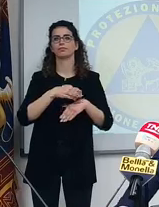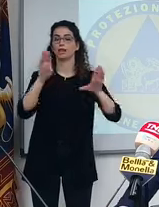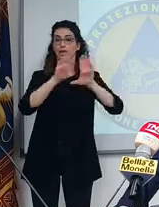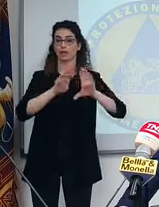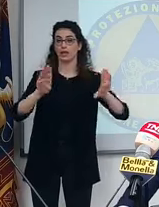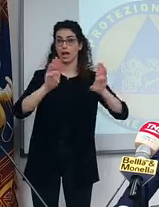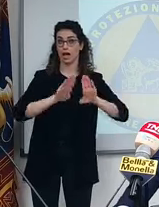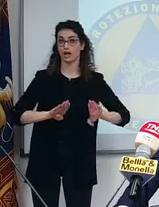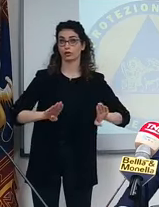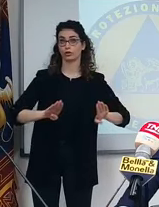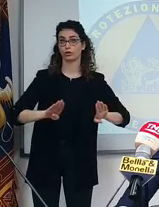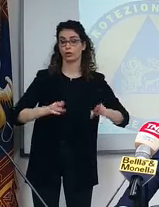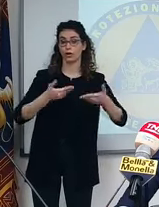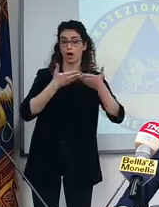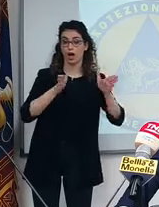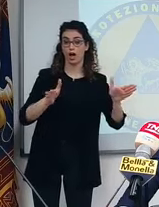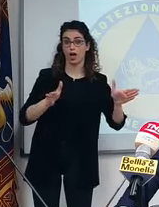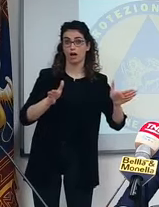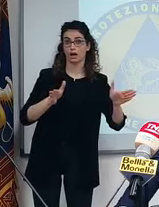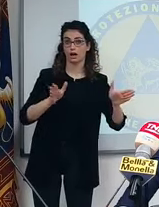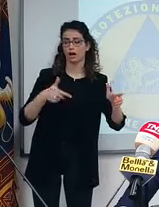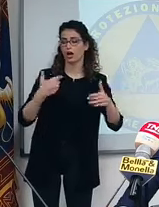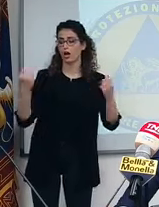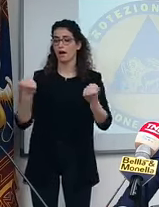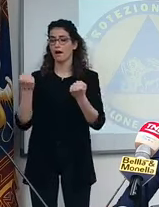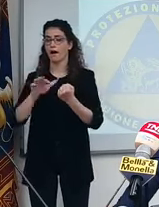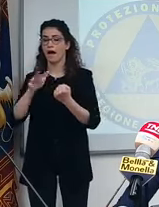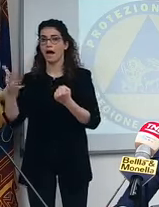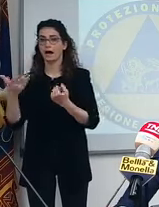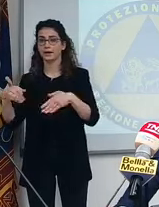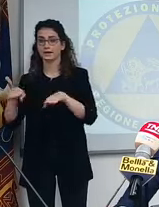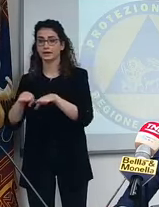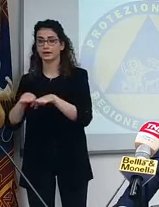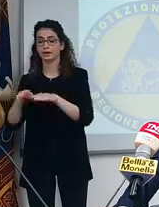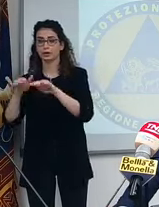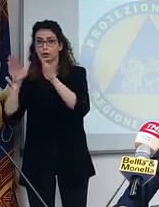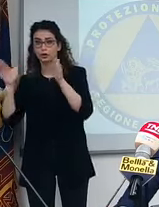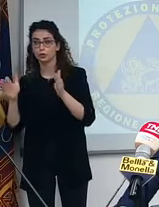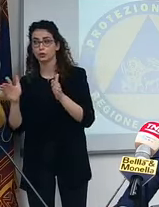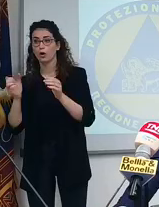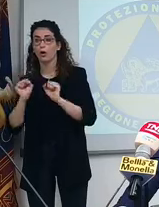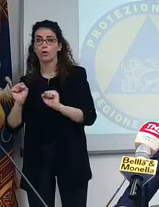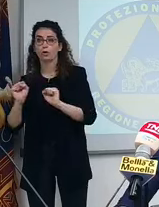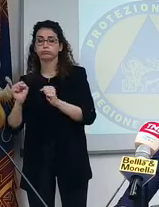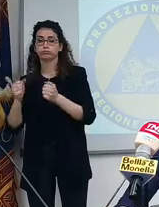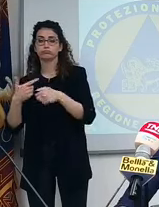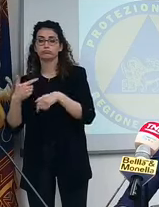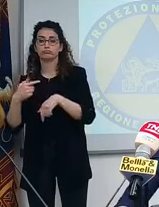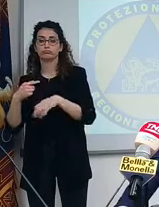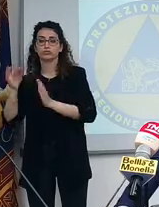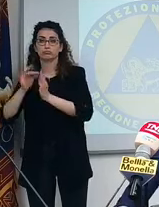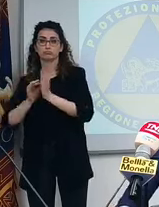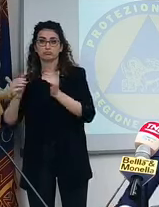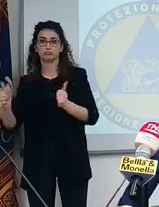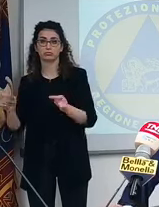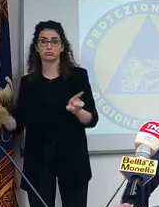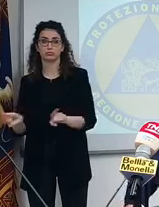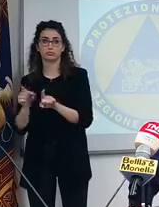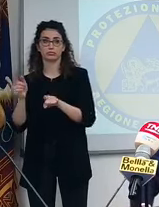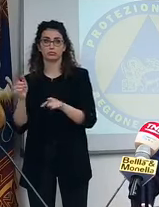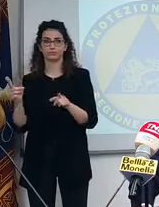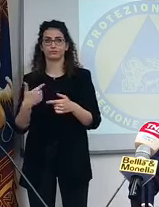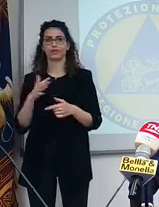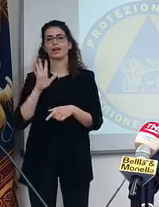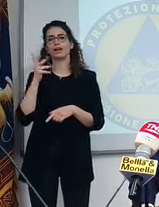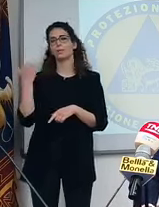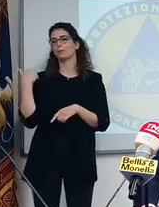teatro e non aprire un'altra realtà che, a chiuso, potrebbe avere la stessa apertura con le stesse linee guida. O, che so, ho fatto prima